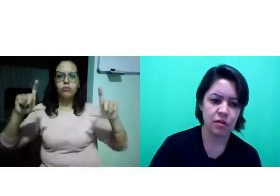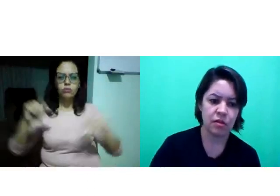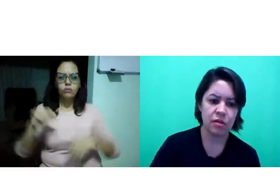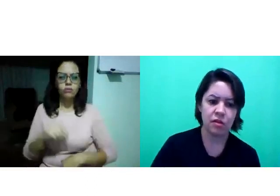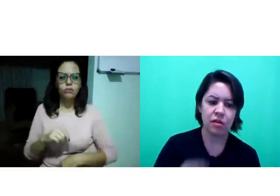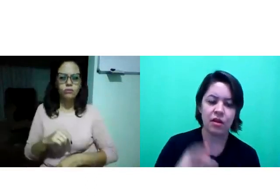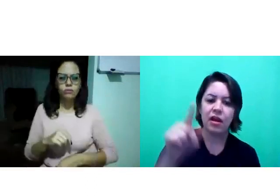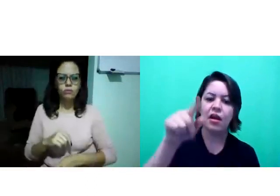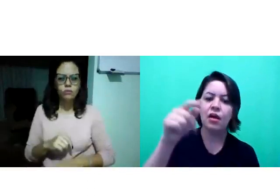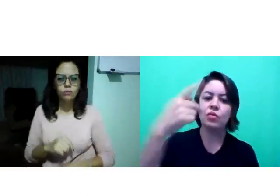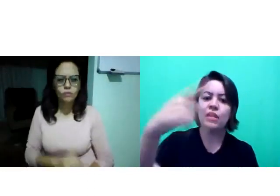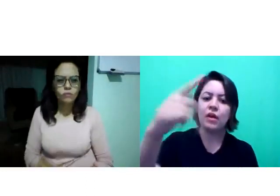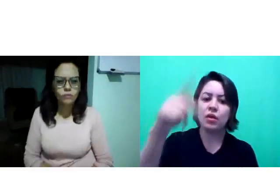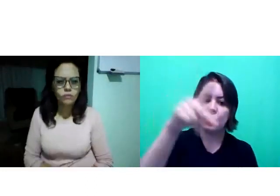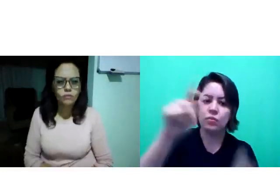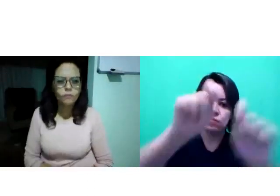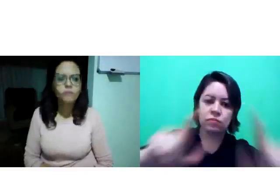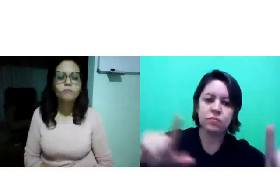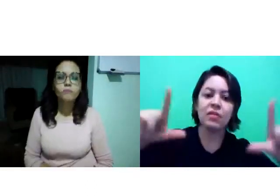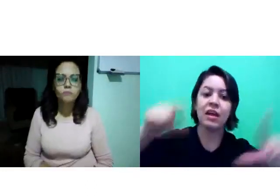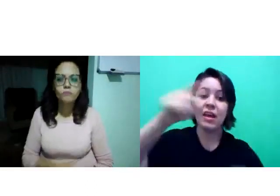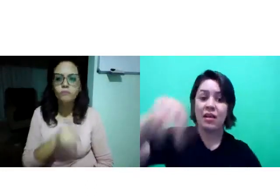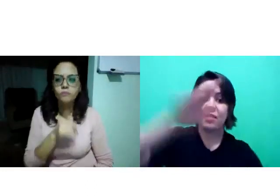Uma pergunta?